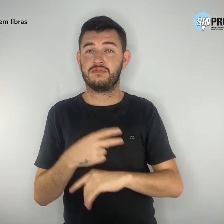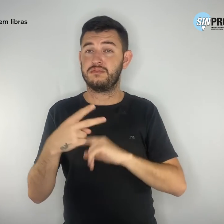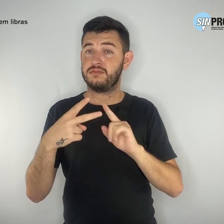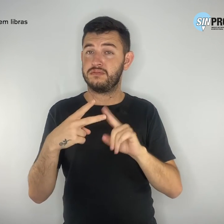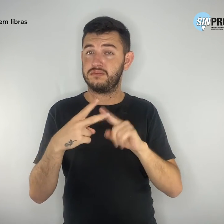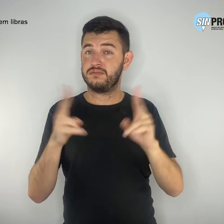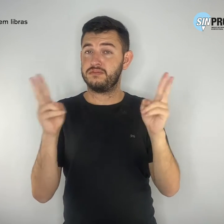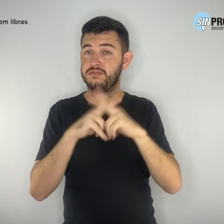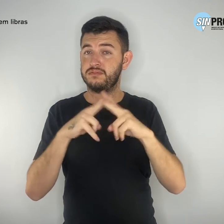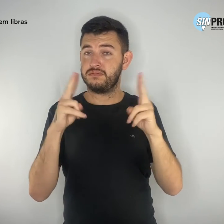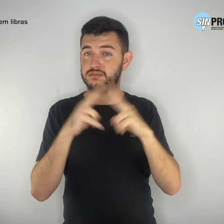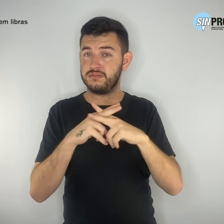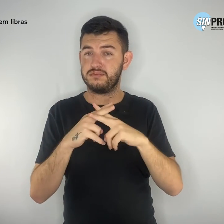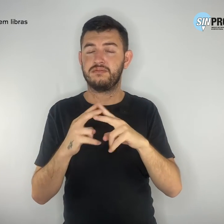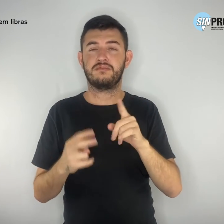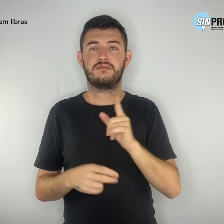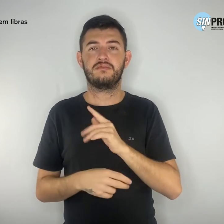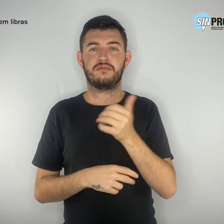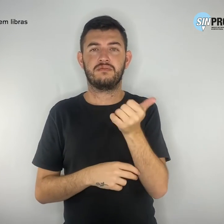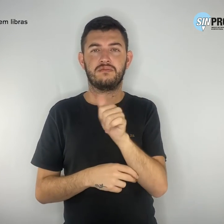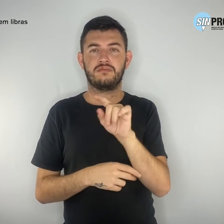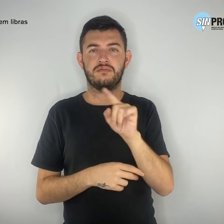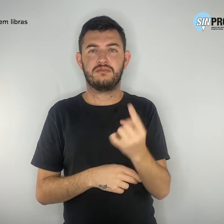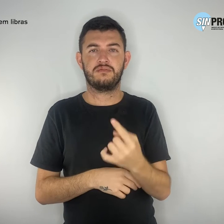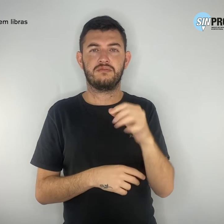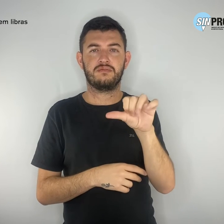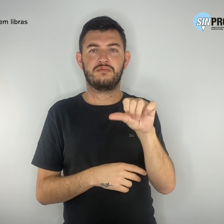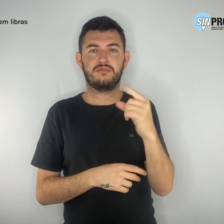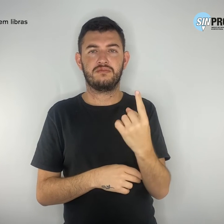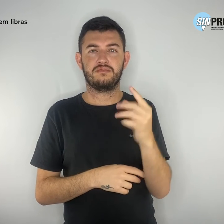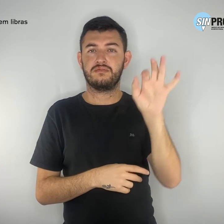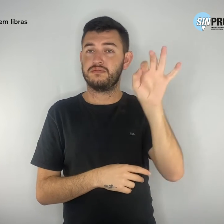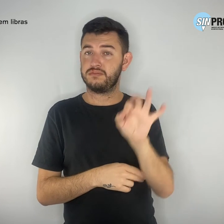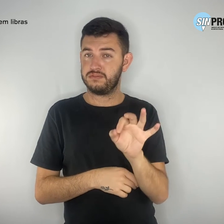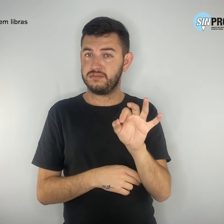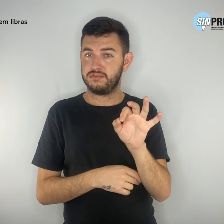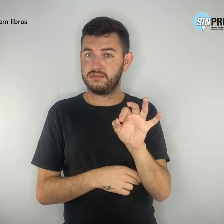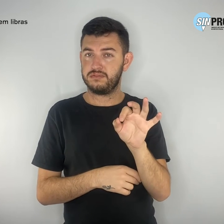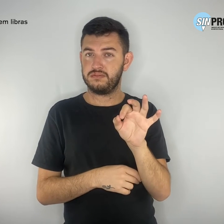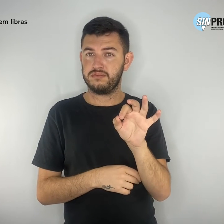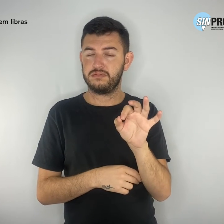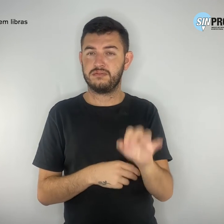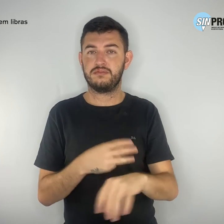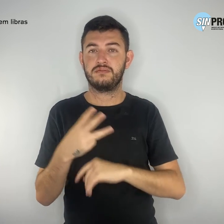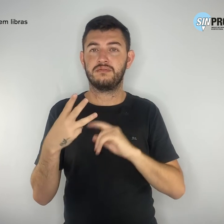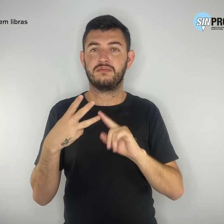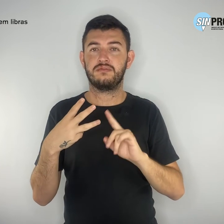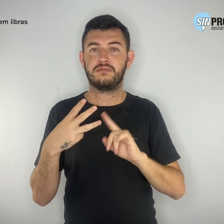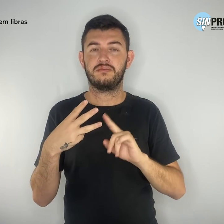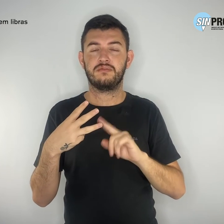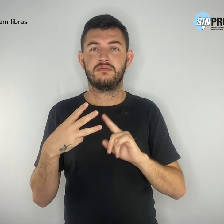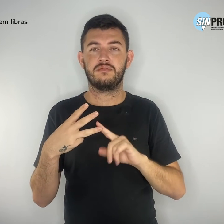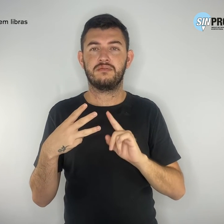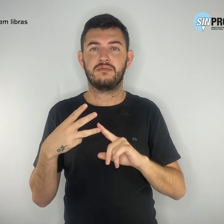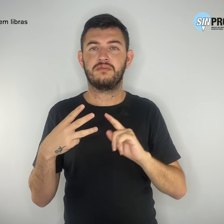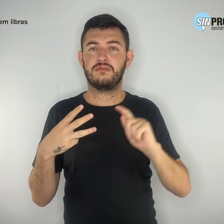11,91%, posse de substância entorpecente